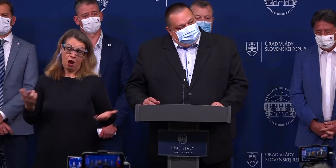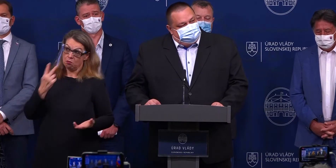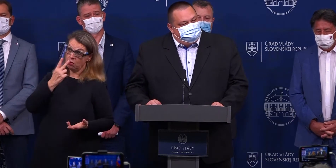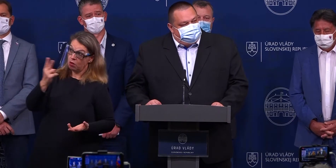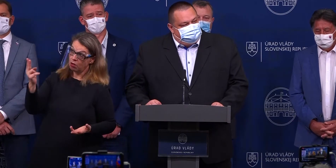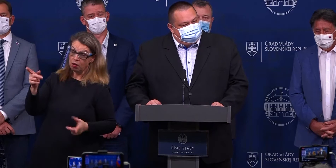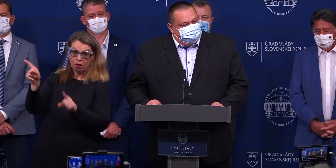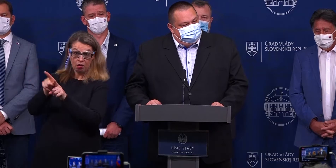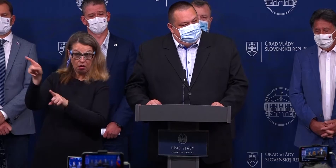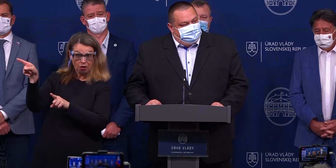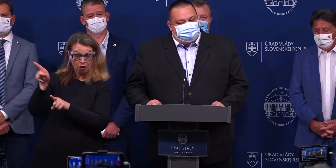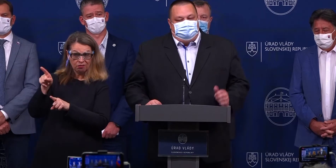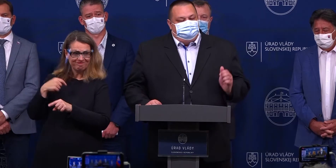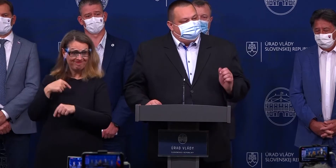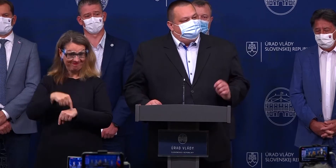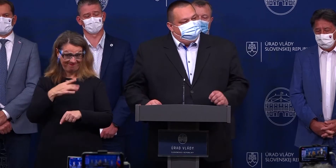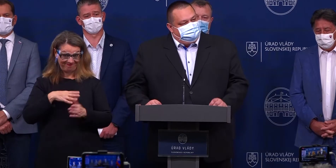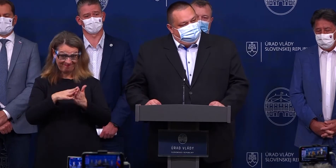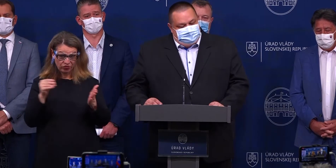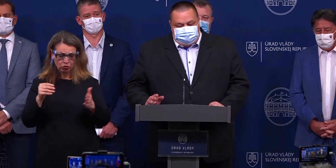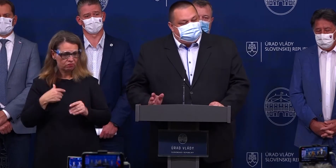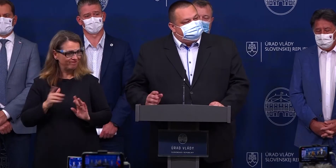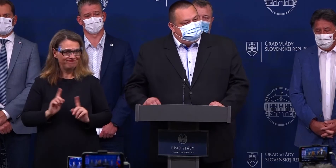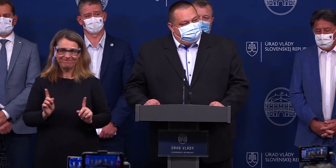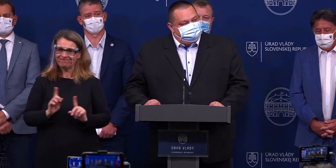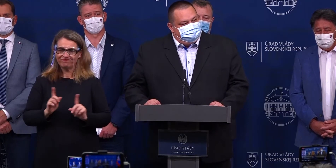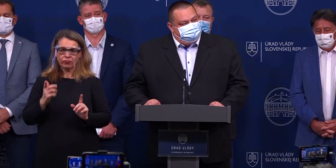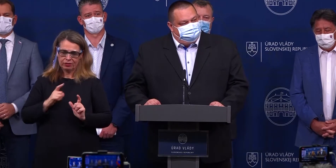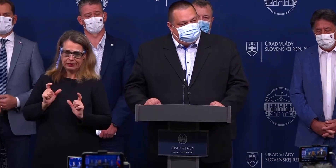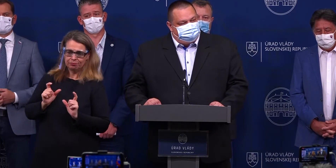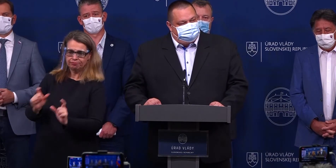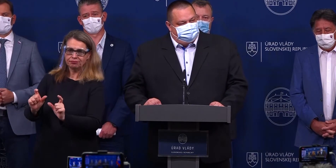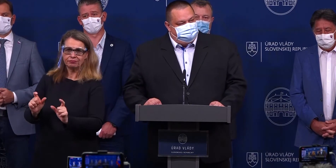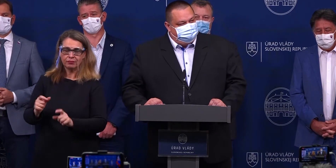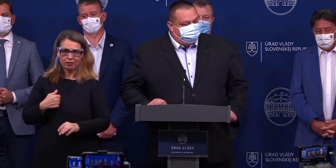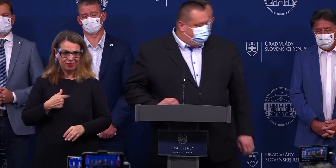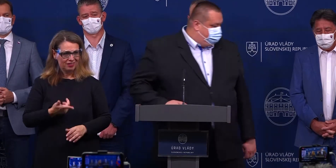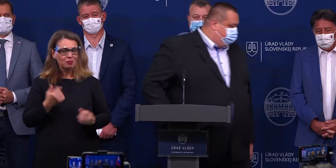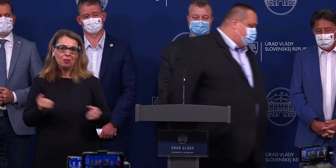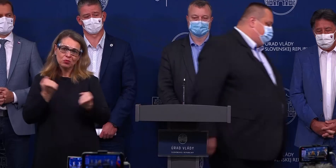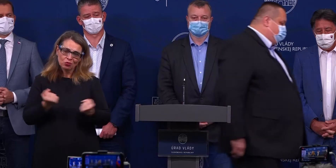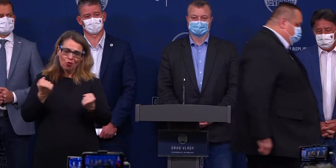a ideme tomu predchádzať. Ako pán minister povedal, v čas tej diálnice do pekla odbočiť.